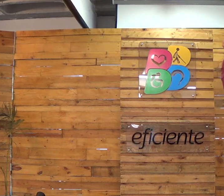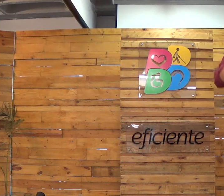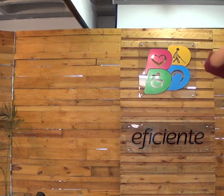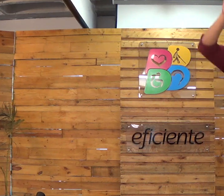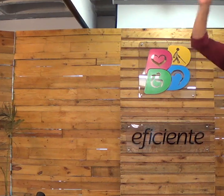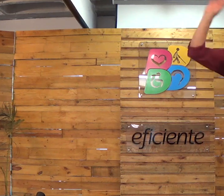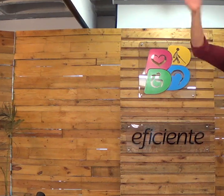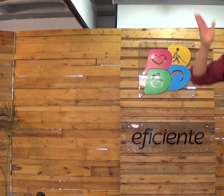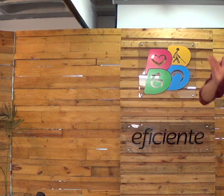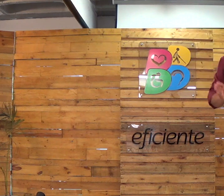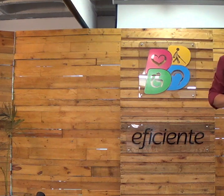Você tem uma.